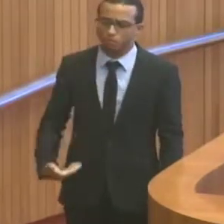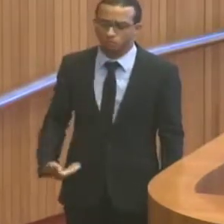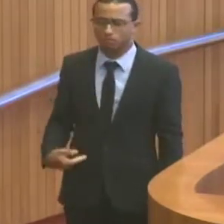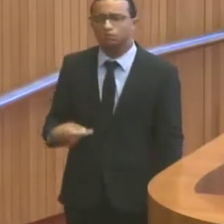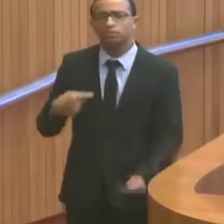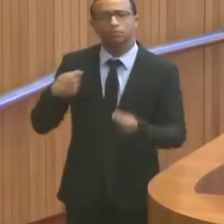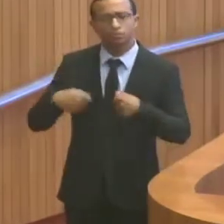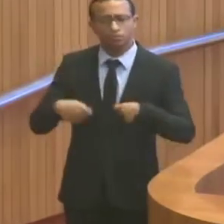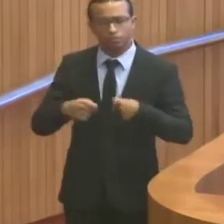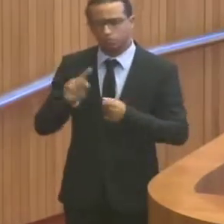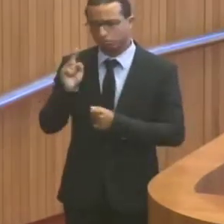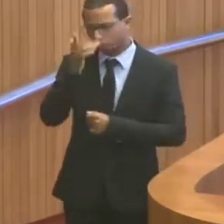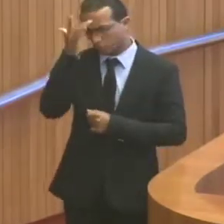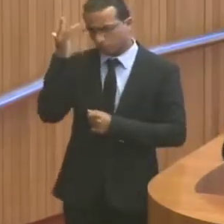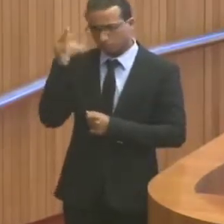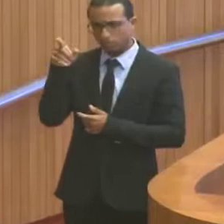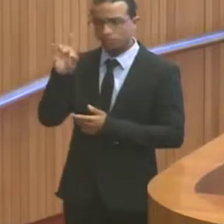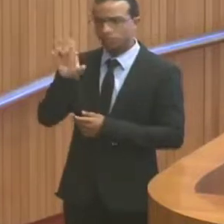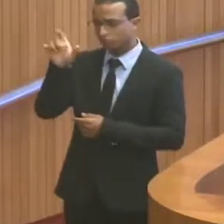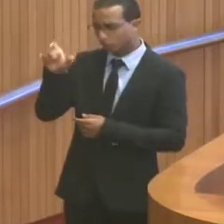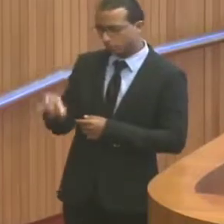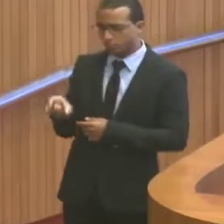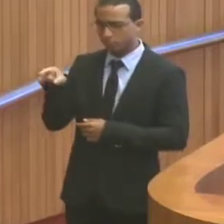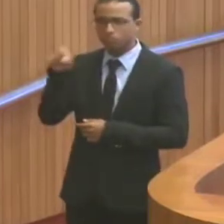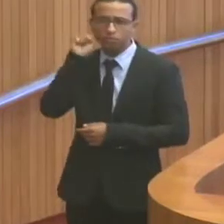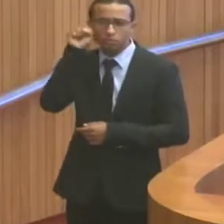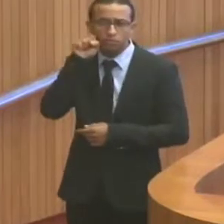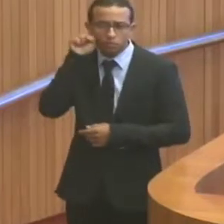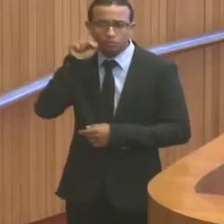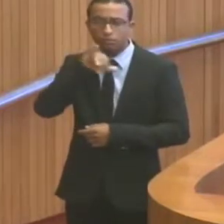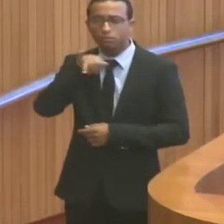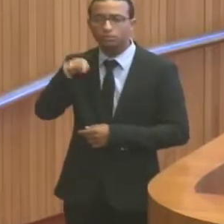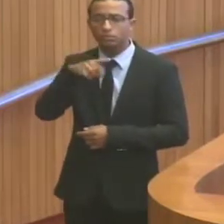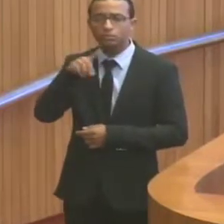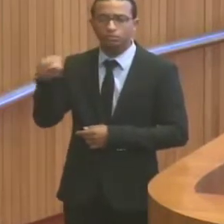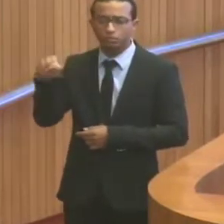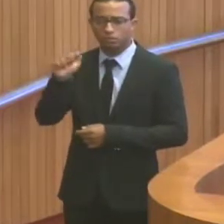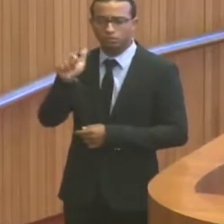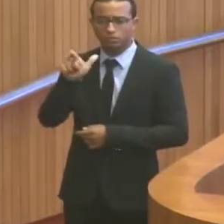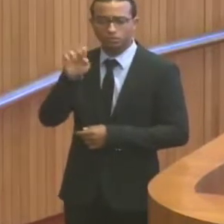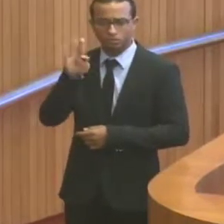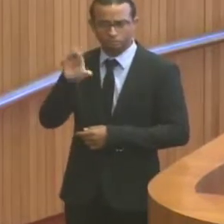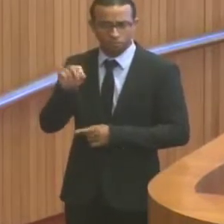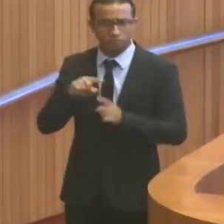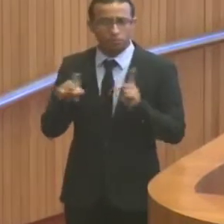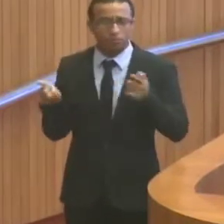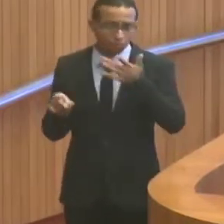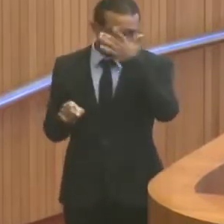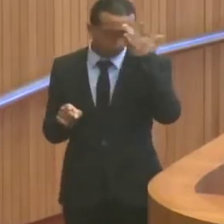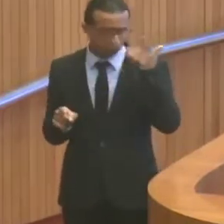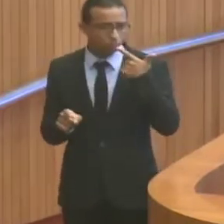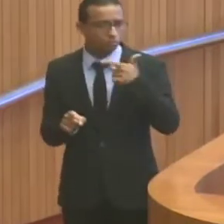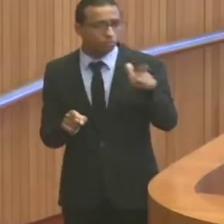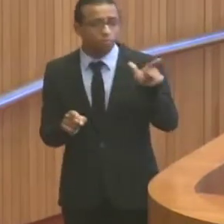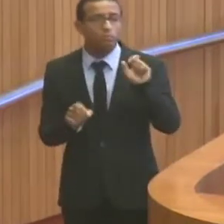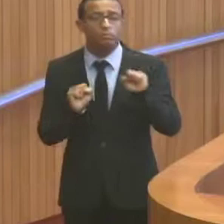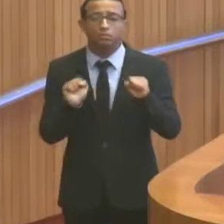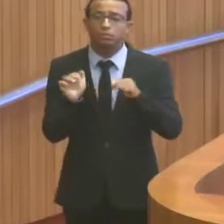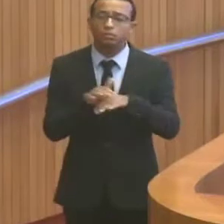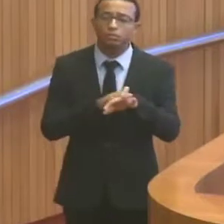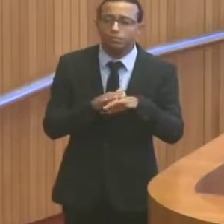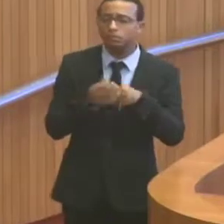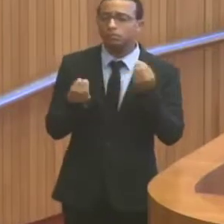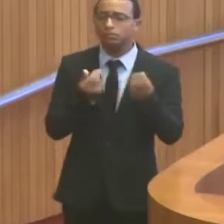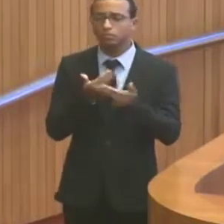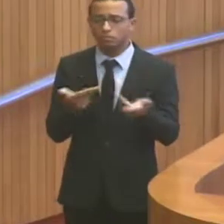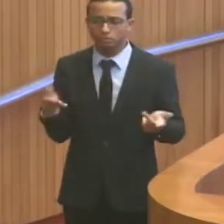ter pessoas, não só o deputado o senador João Alberto, pessoas habilitadas a tratar essas questões salariais. Não pode